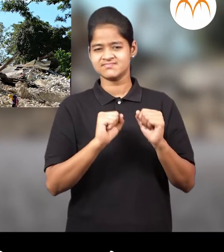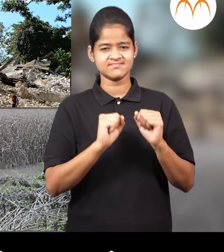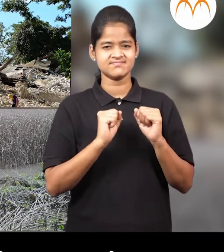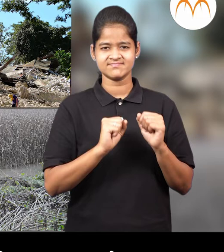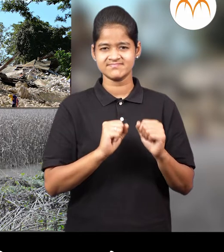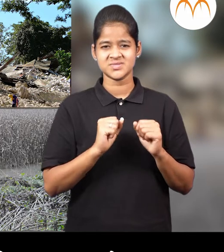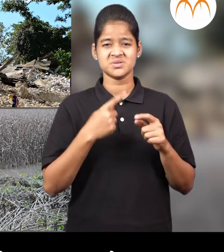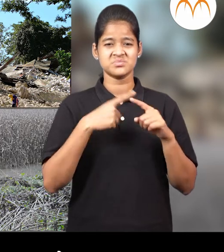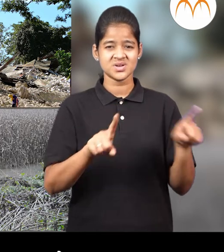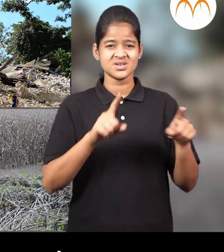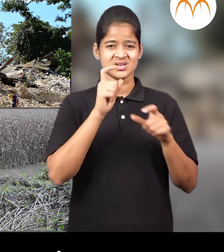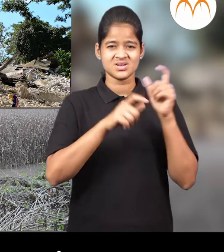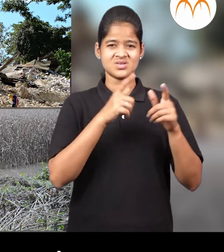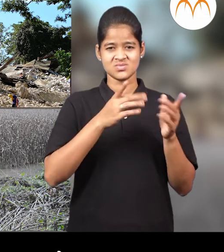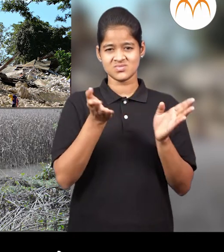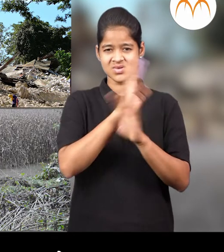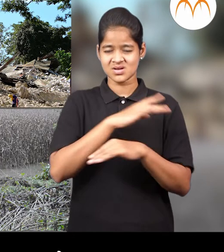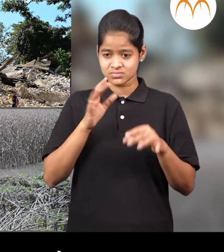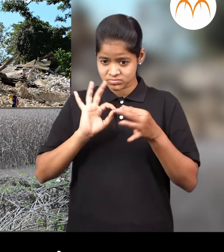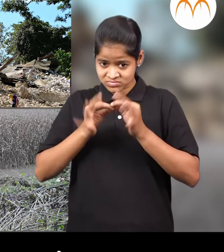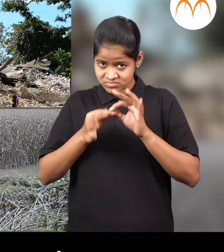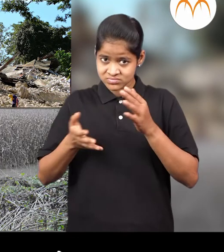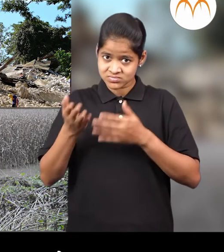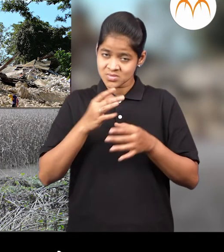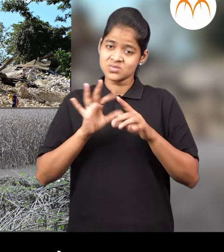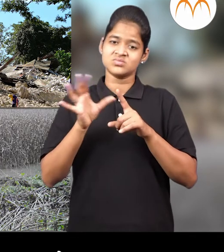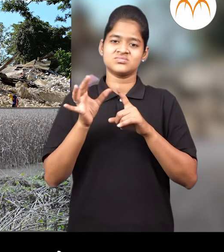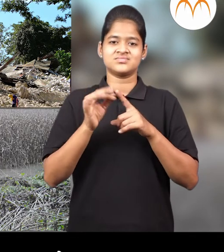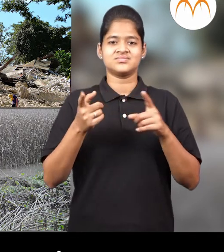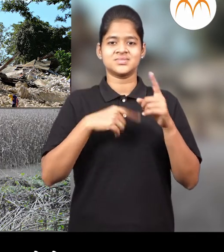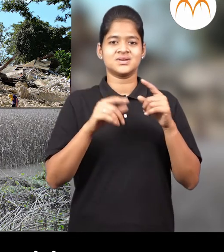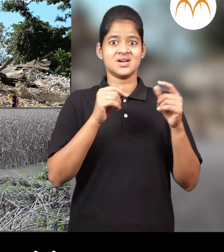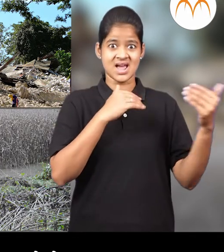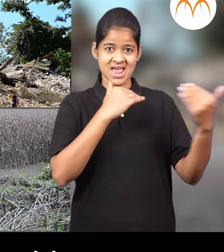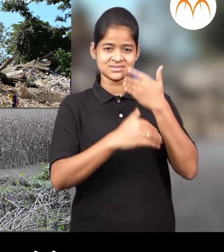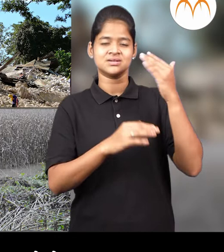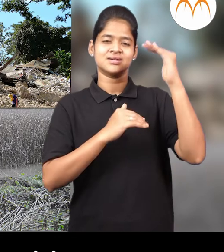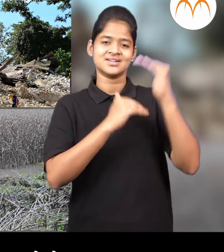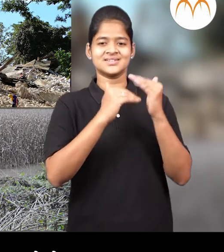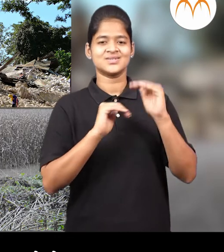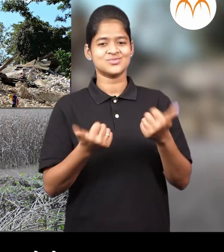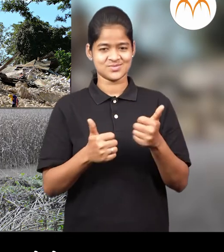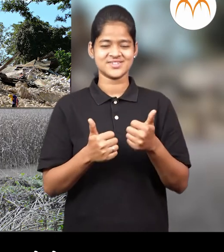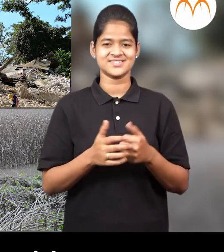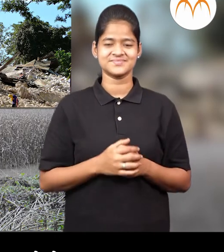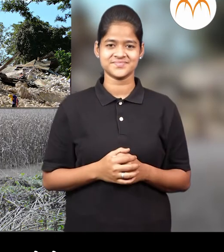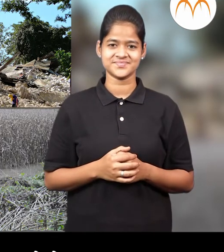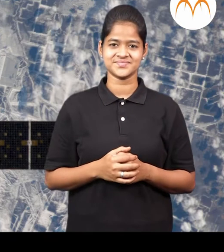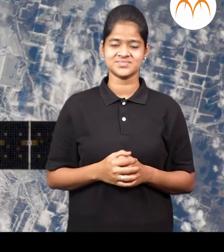शक्यन असते योग्य नियोजन केले आस, व्यवस्थापन केले आस त्याचा परेणाम कमी करतायतो